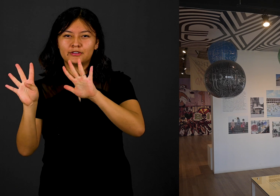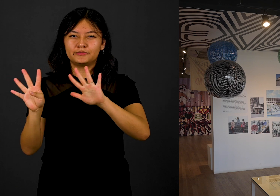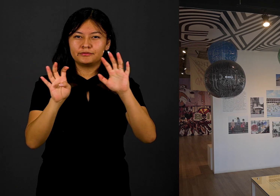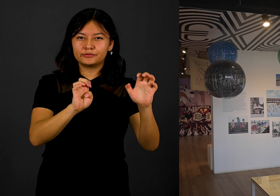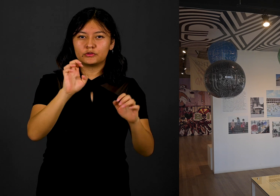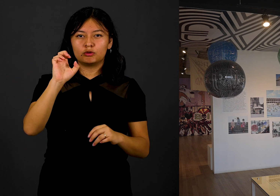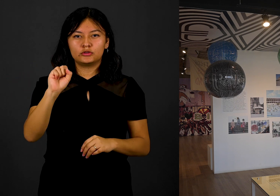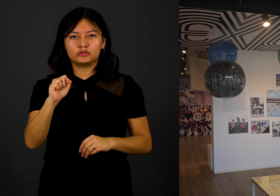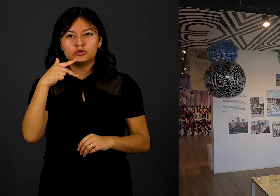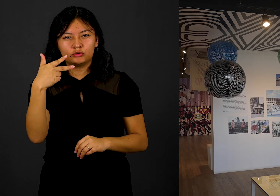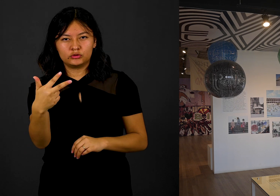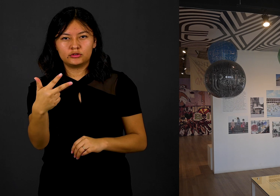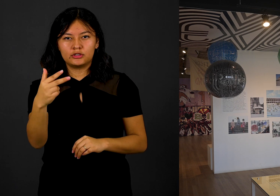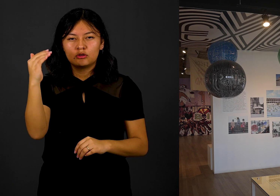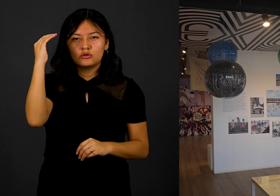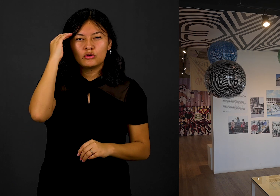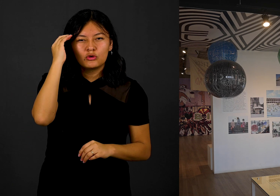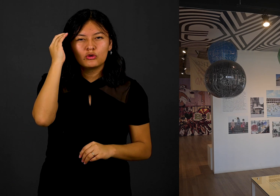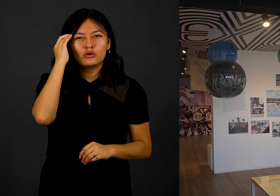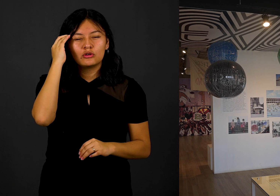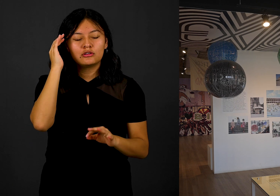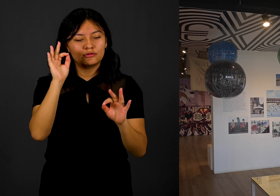democracia y lucha por los derechos humanos.